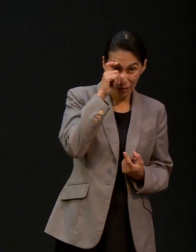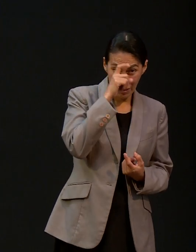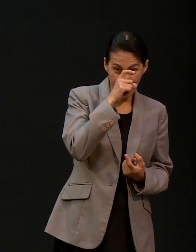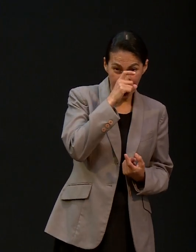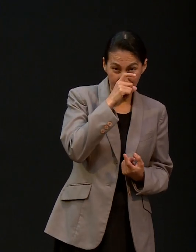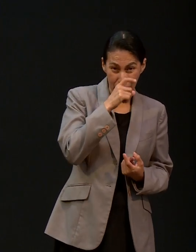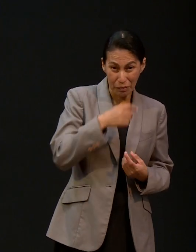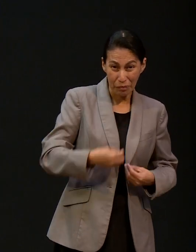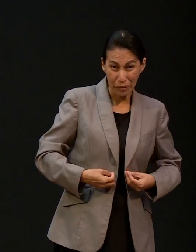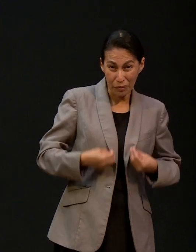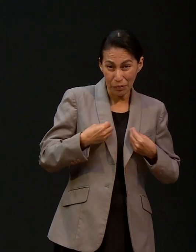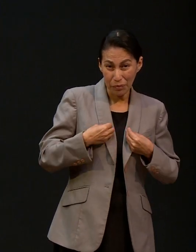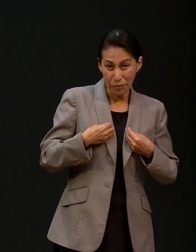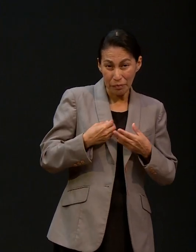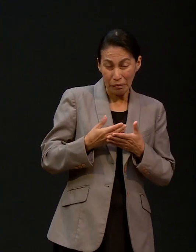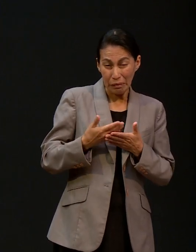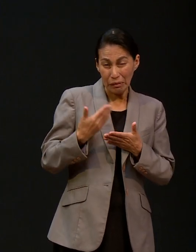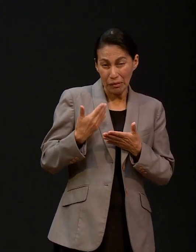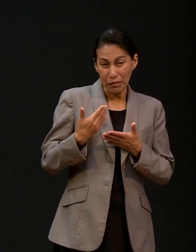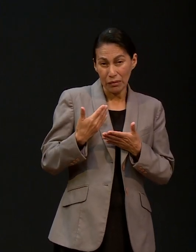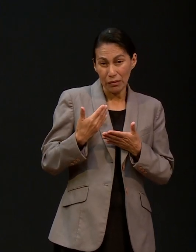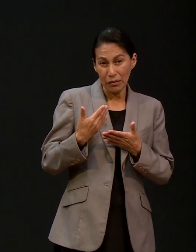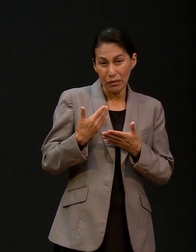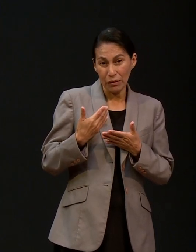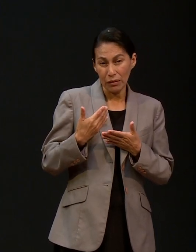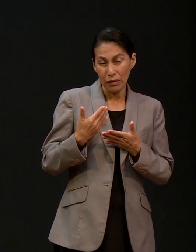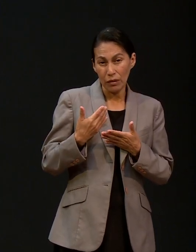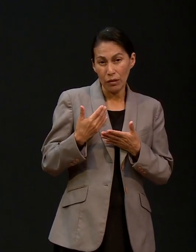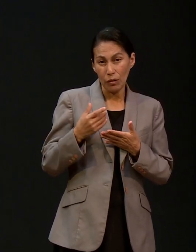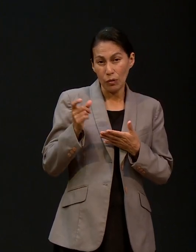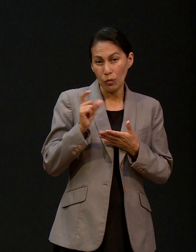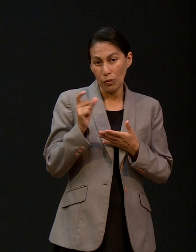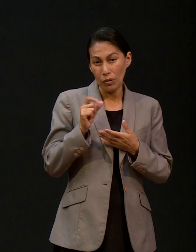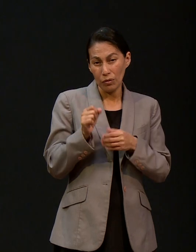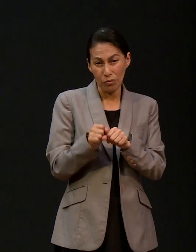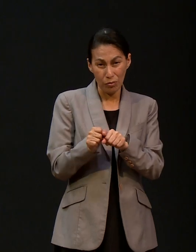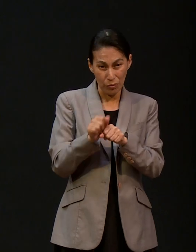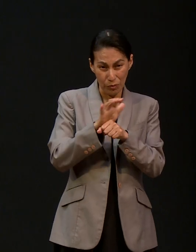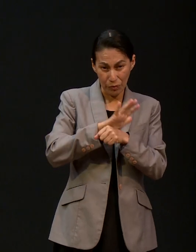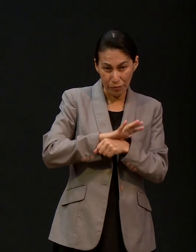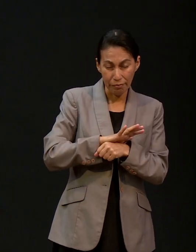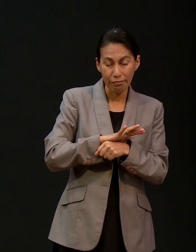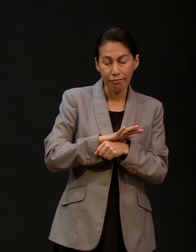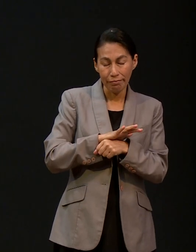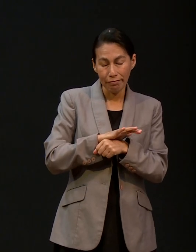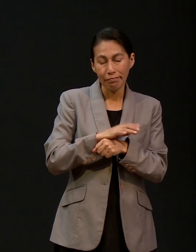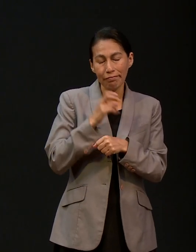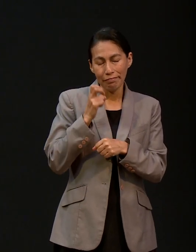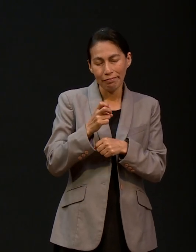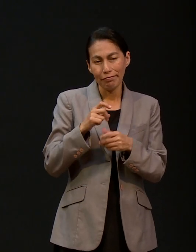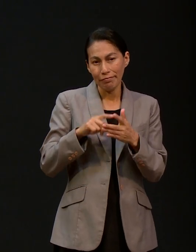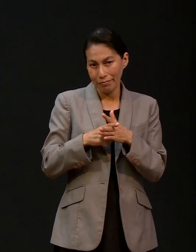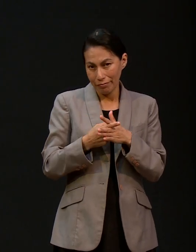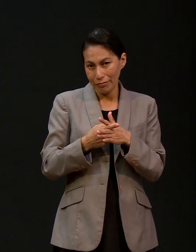fue en la época en la que comenzamos el tema este de la epidemia. De la pandemia. pandemia.